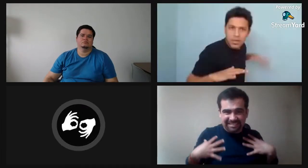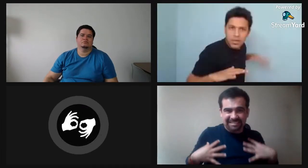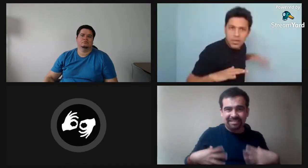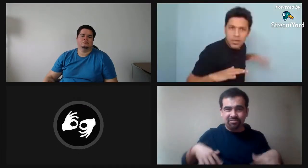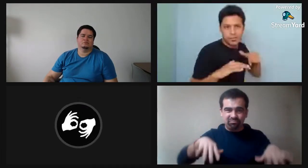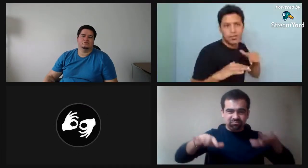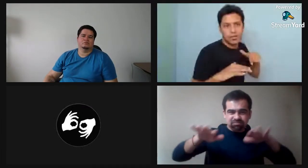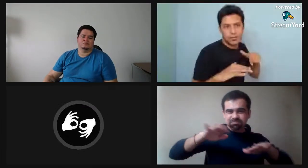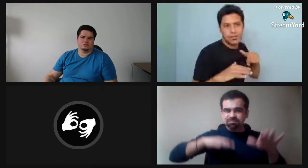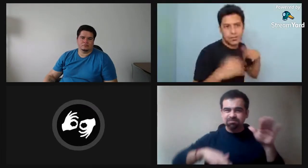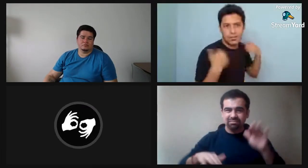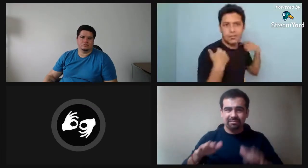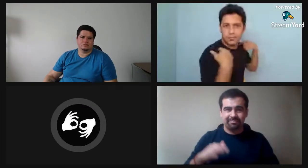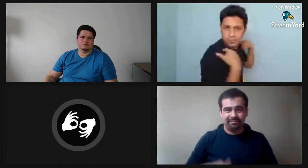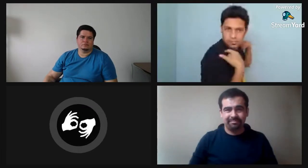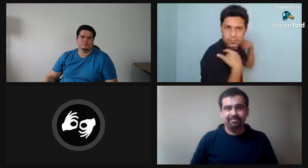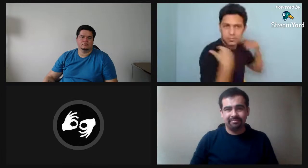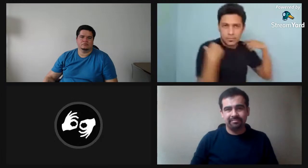así. Tanto la cabeza como el cuerpo.